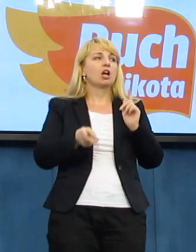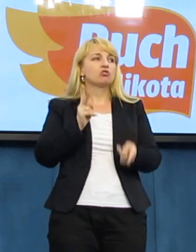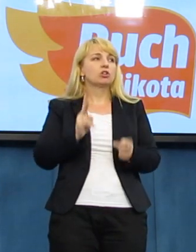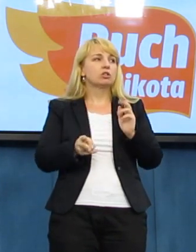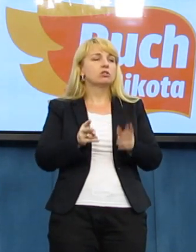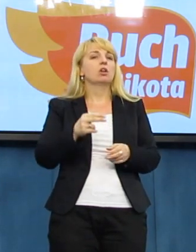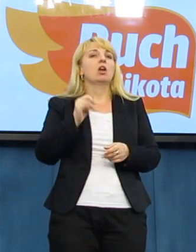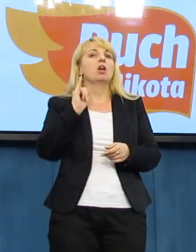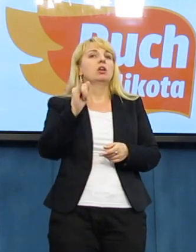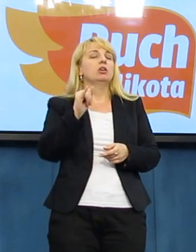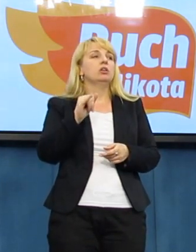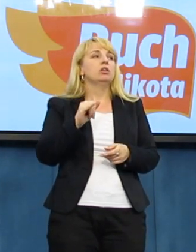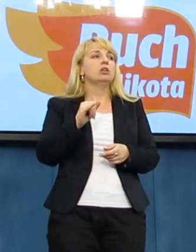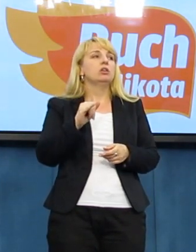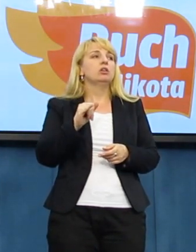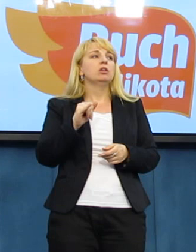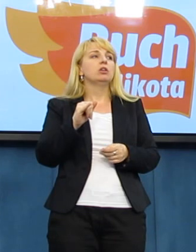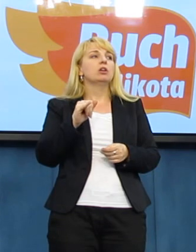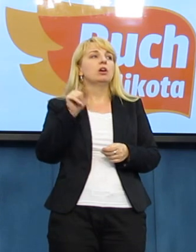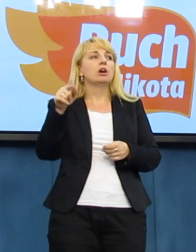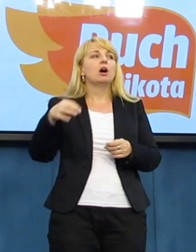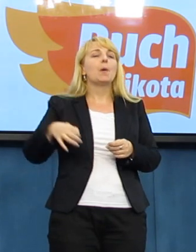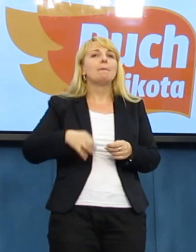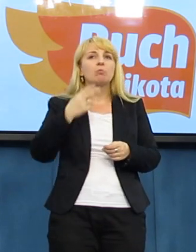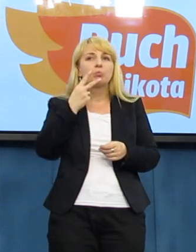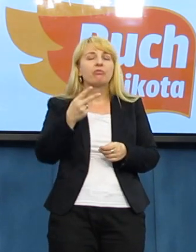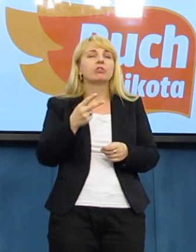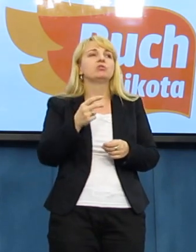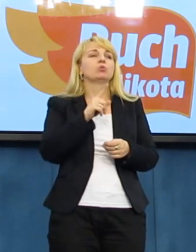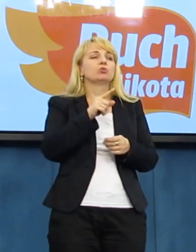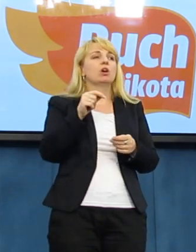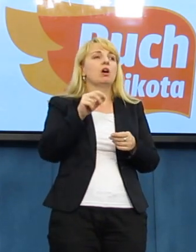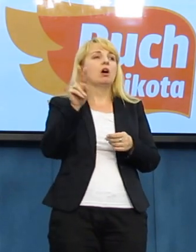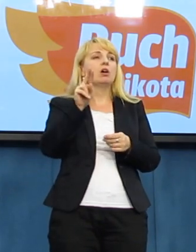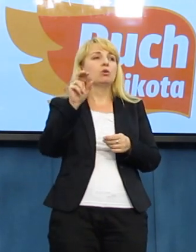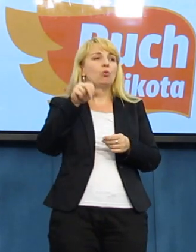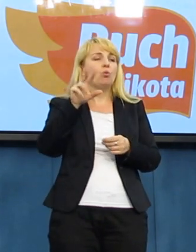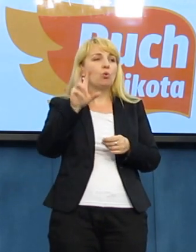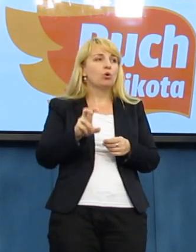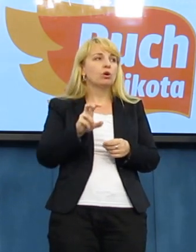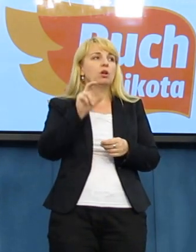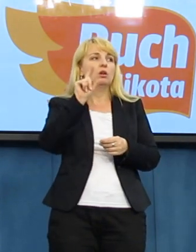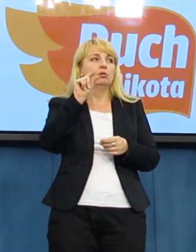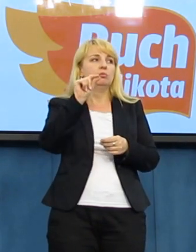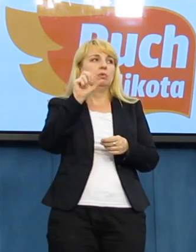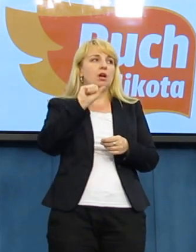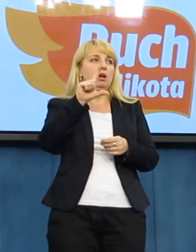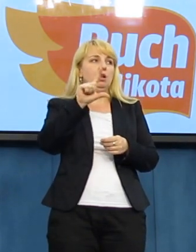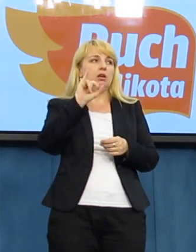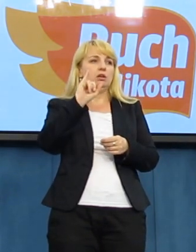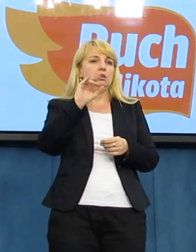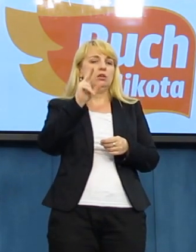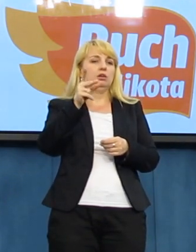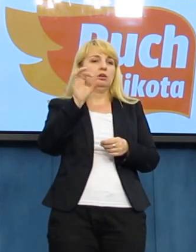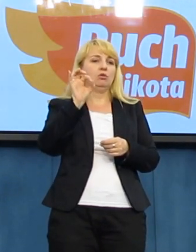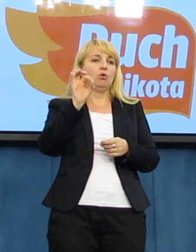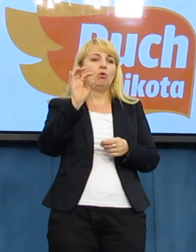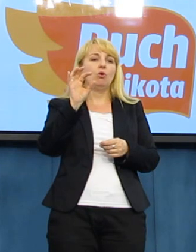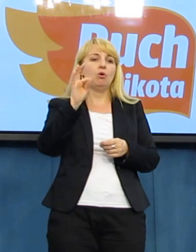Podpowiedź posłyszałem, że ruch Palikota to jest jedno wielkie nieporozumienie i ruch Palikota nie powinien znajdować się tutaj w serii.